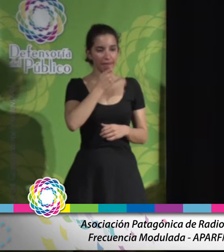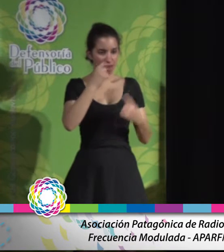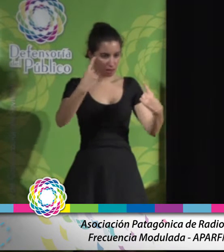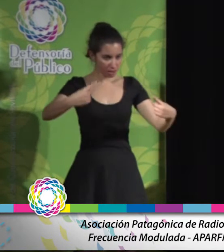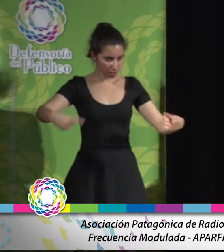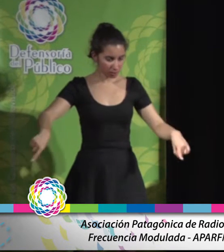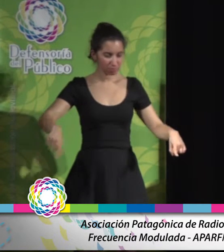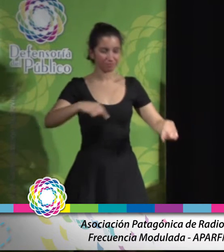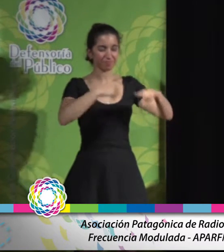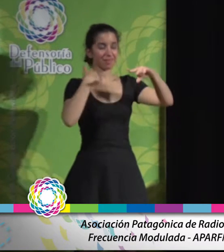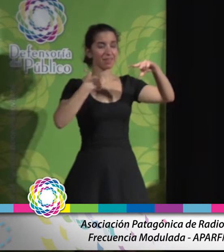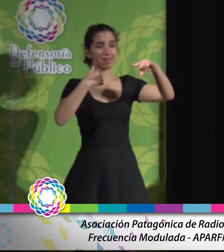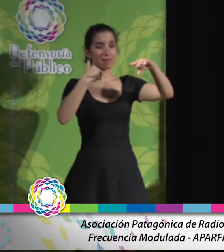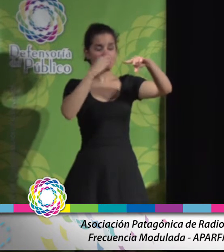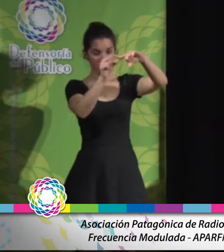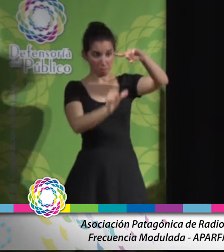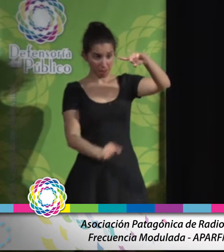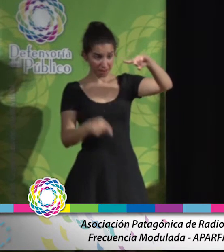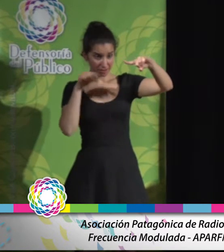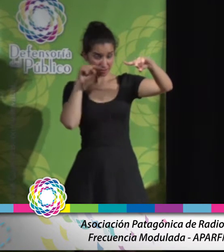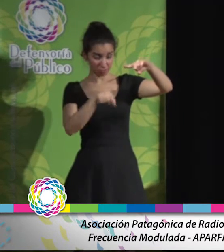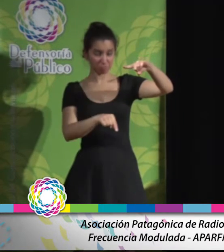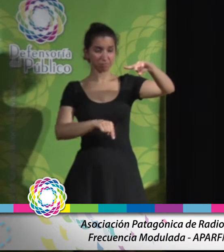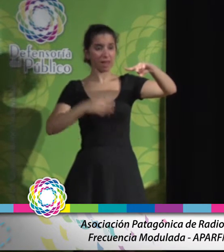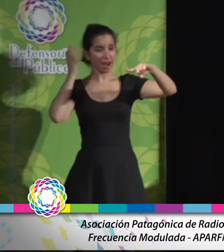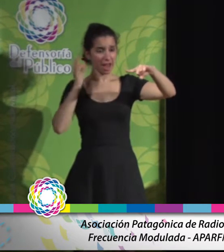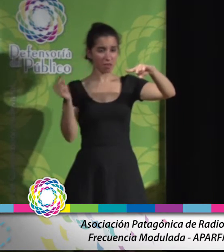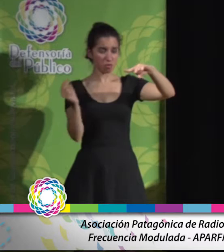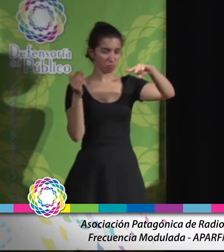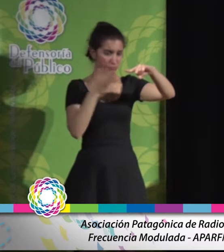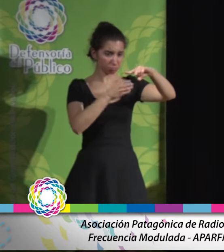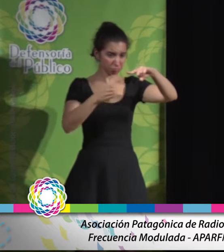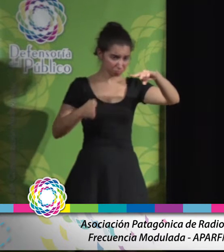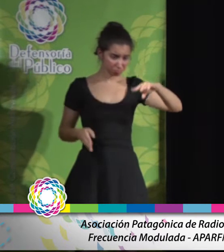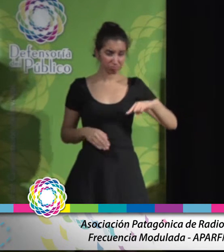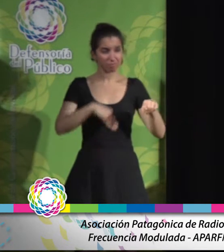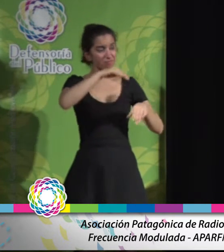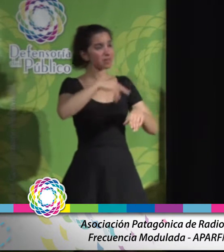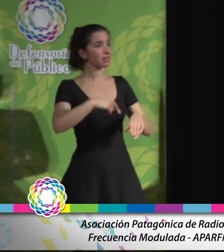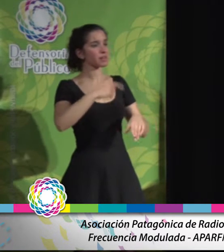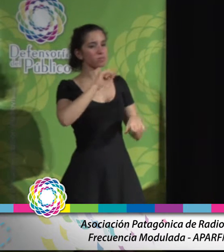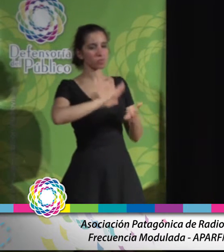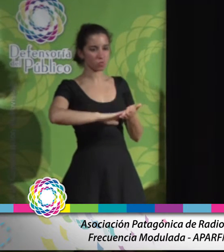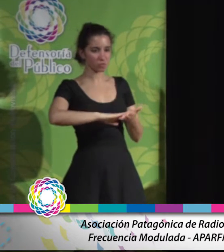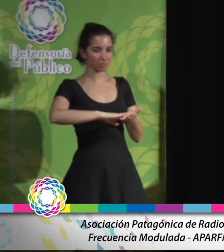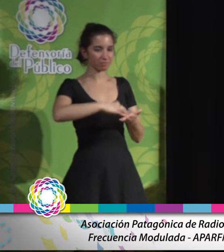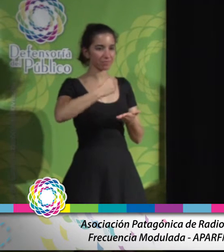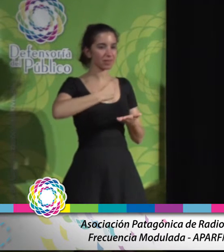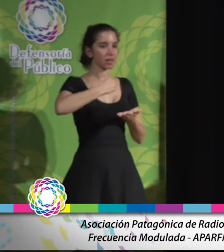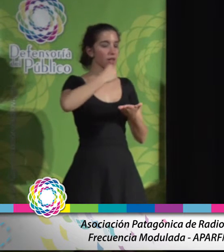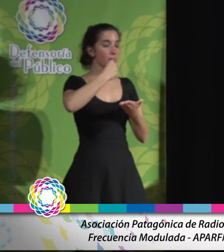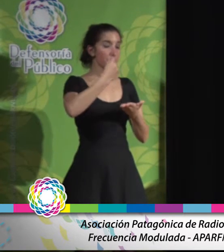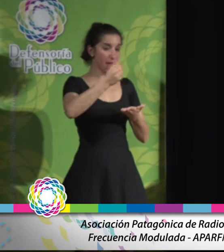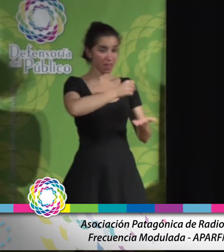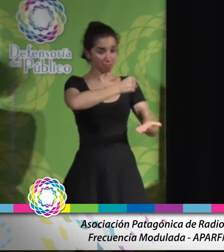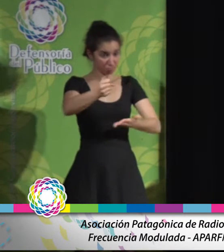ciudades de la Patagonia, nuestros asociados han participado de sendos llamados a concurso para la explotación de una licencia en